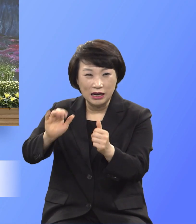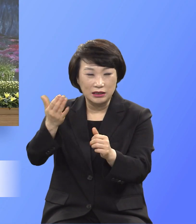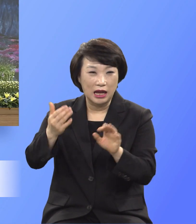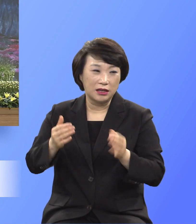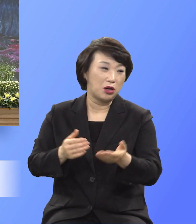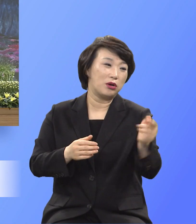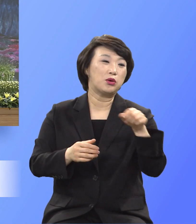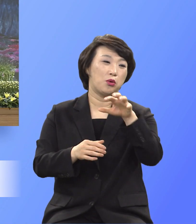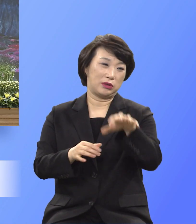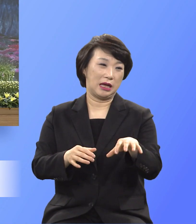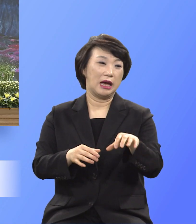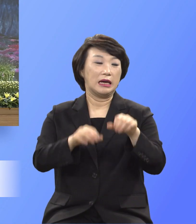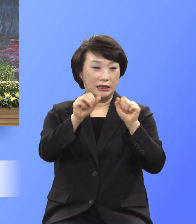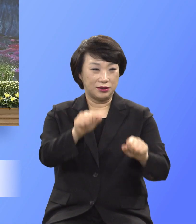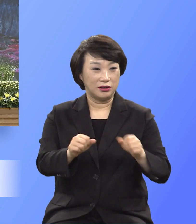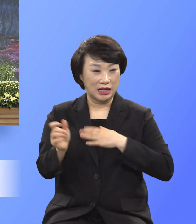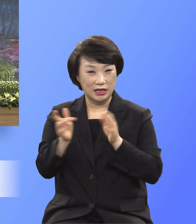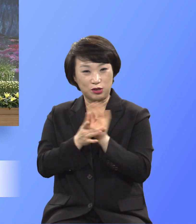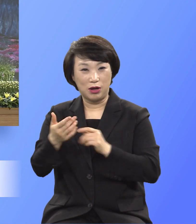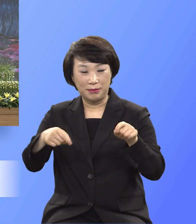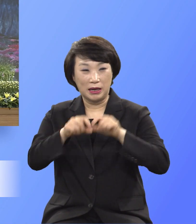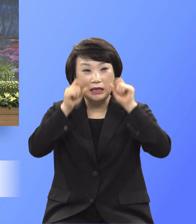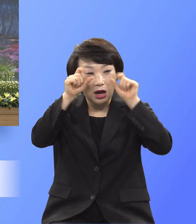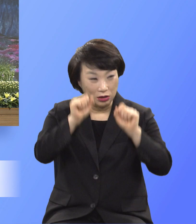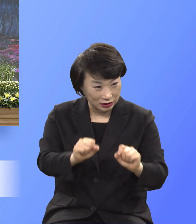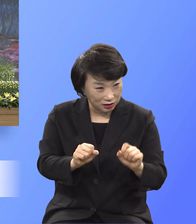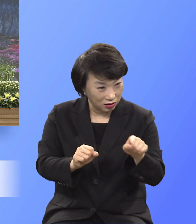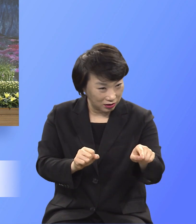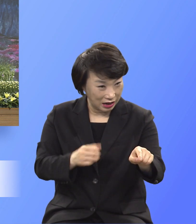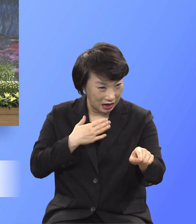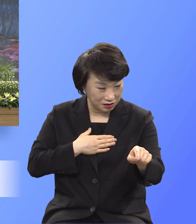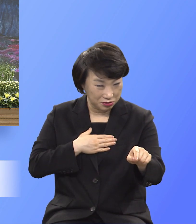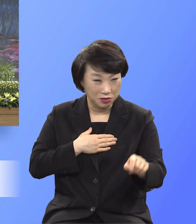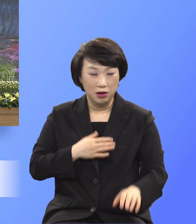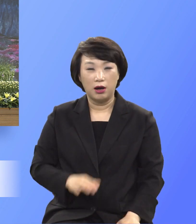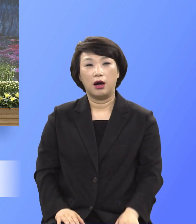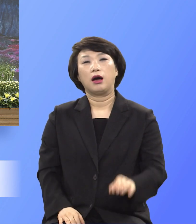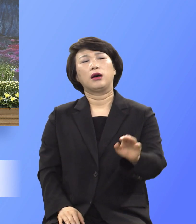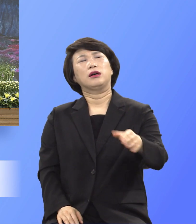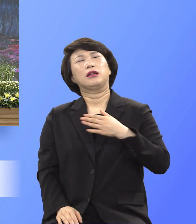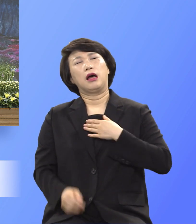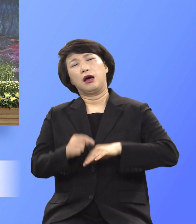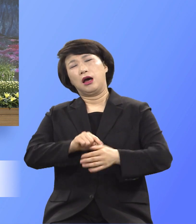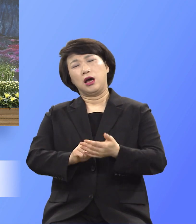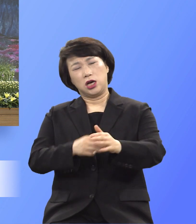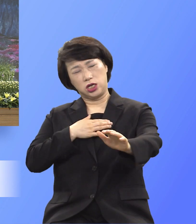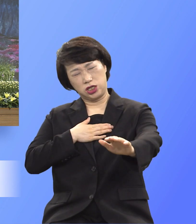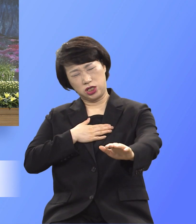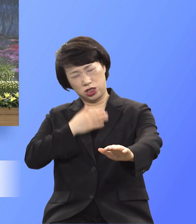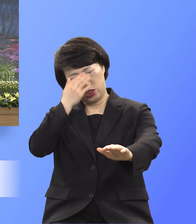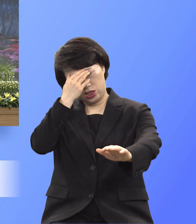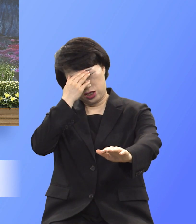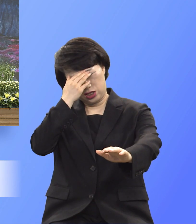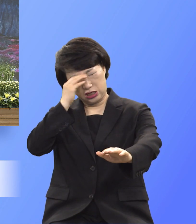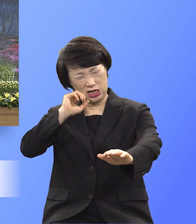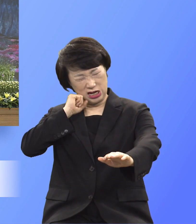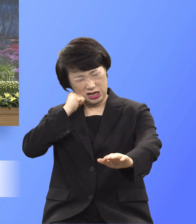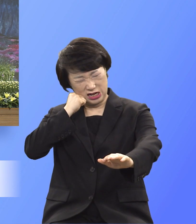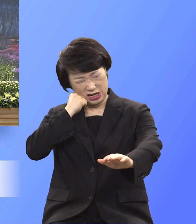여기 머물러 나와 함께 깨어있으라 하시고 내 마음이 심히 고민하여 죽게 되었더니